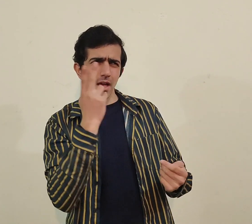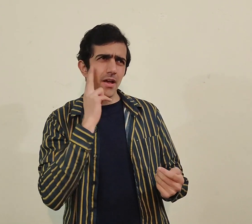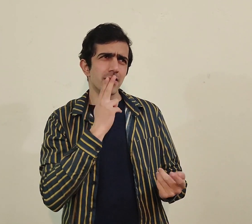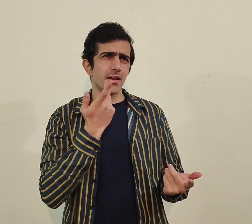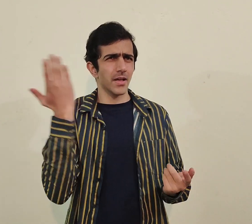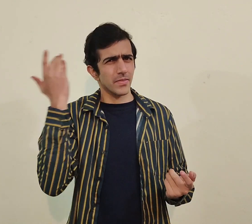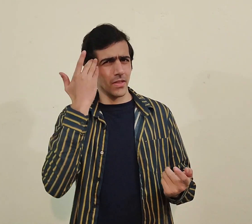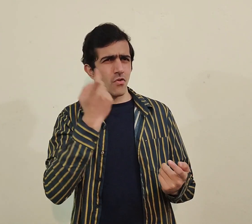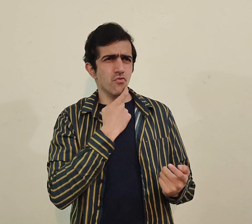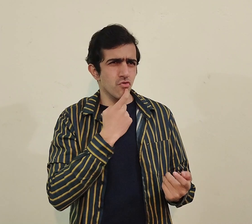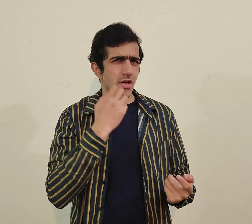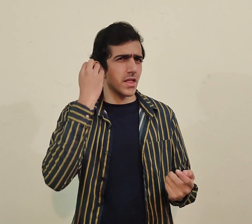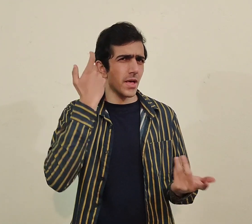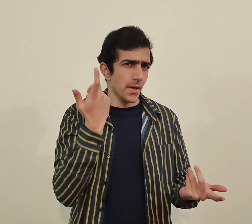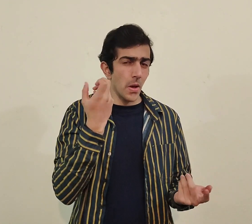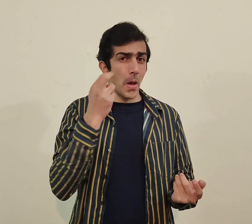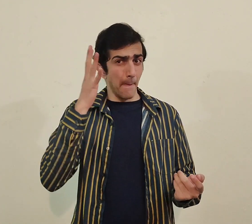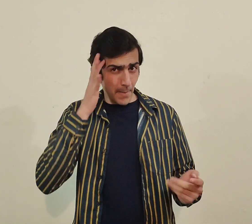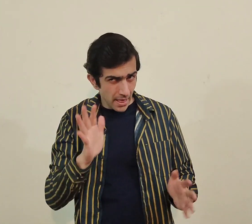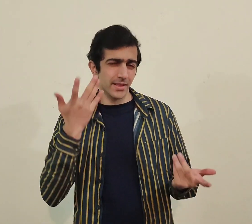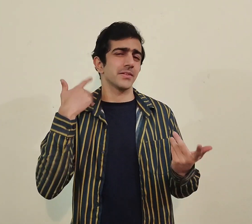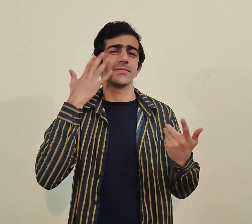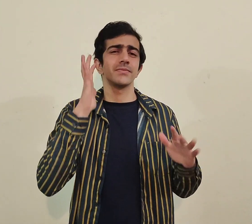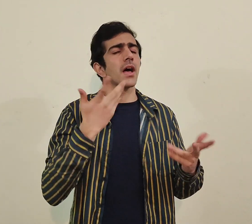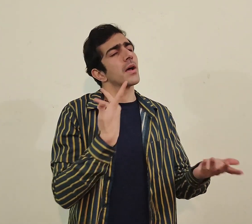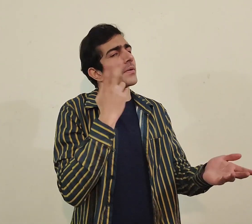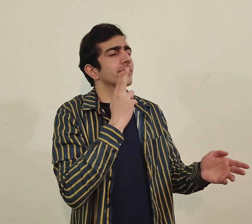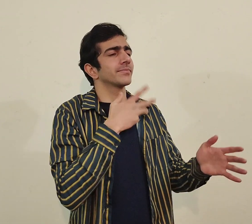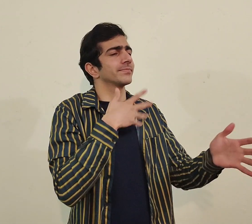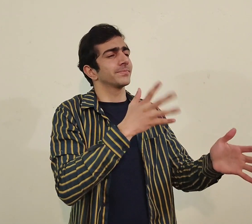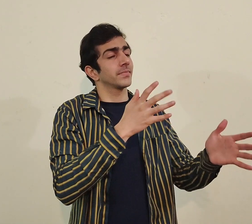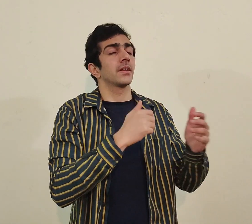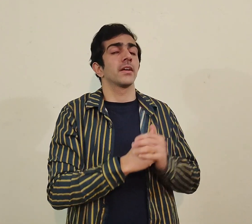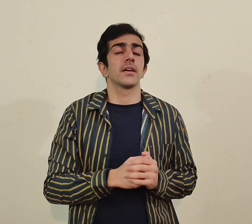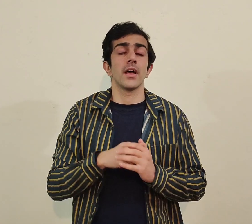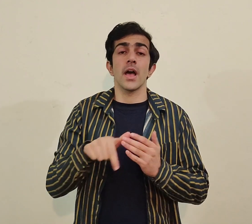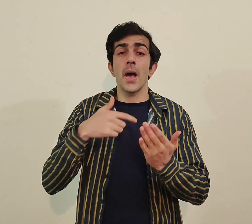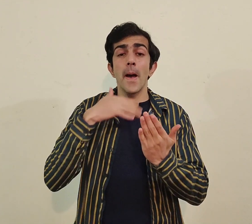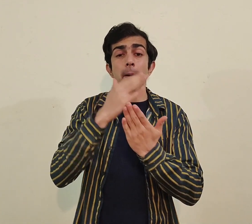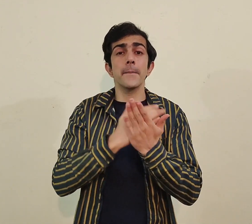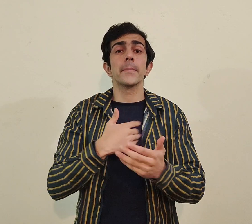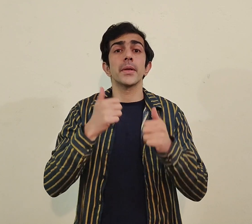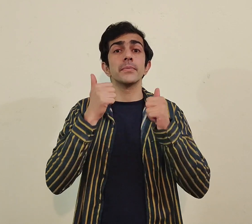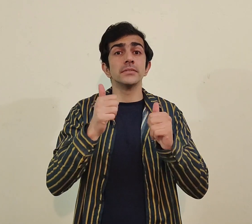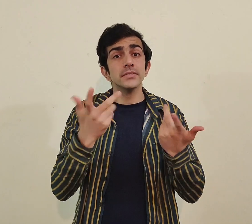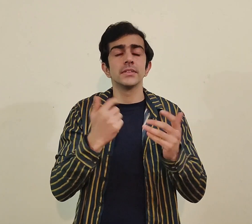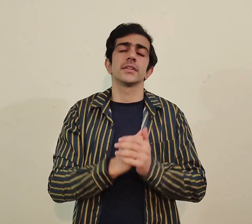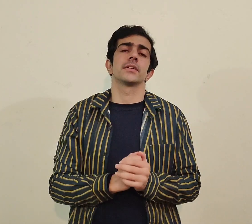ہے شاید اس کو پتا نہیں ہوتا کہ میں ڈیف ہوں یا میں تو اپنے ڈیف فرنڈس کے ساتھ کمیونیکیٹ کر رہا ہوں تو